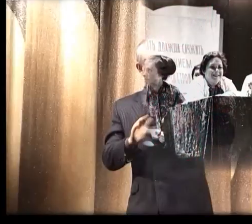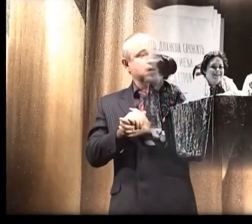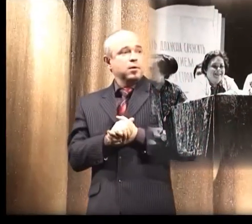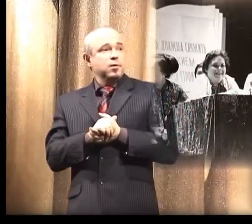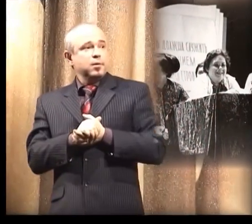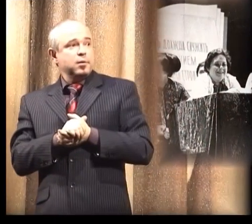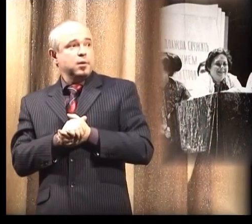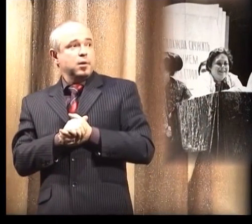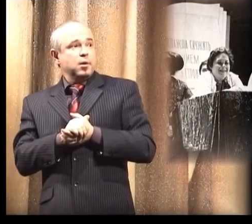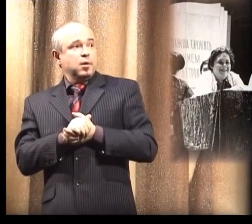Следующий товарищ у нас.